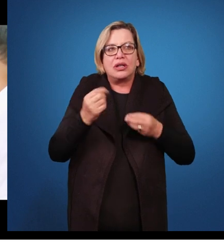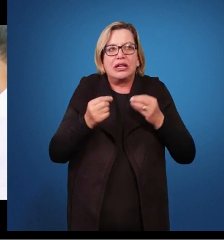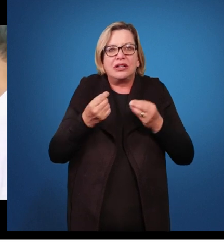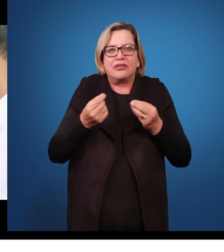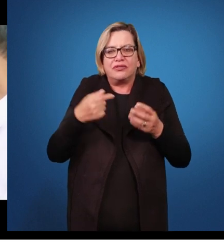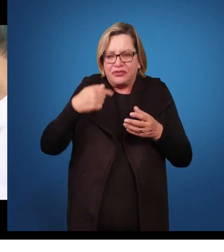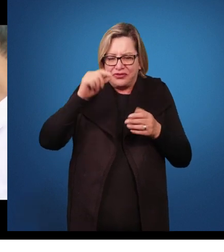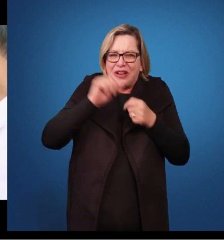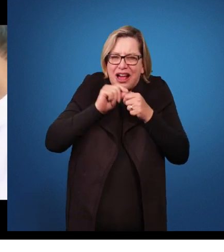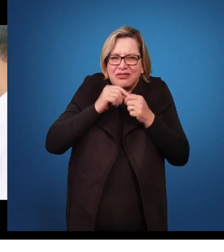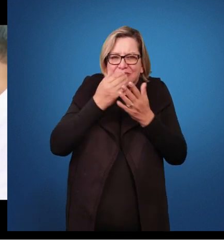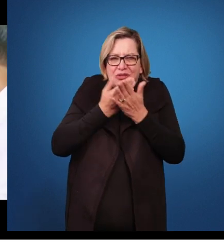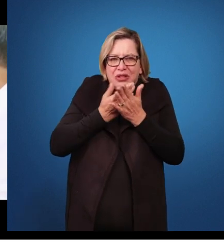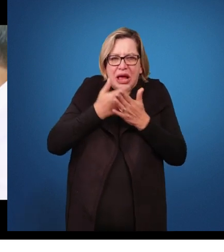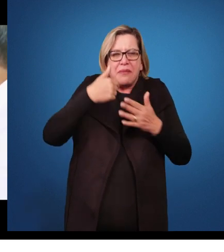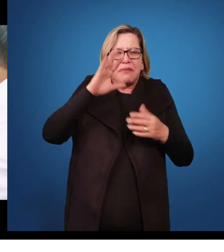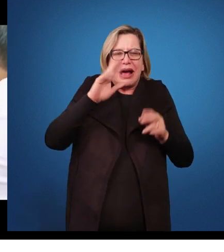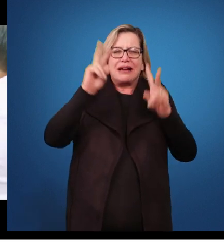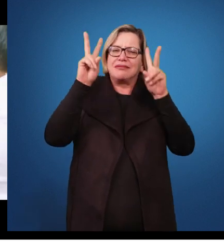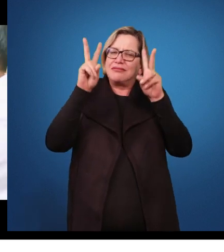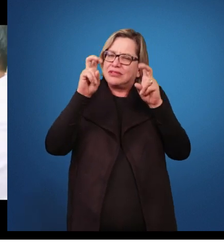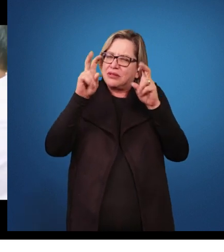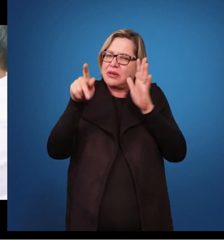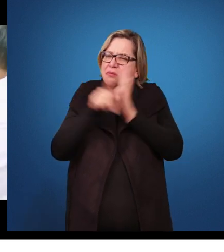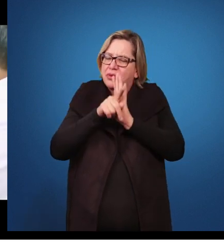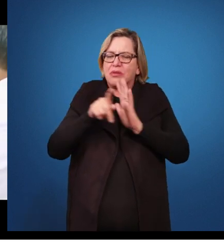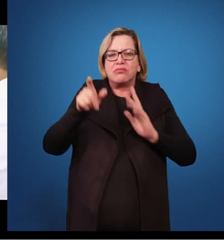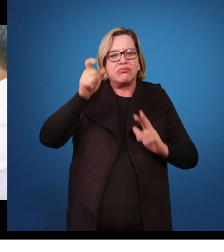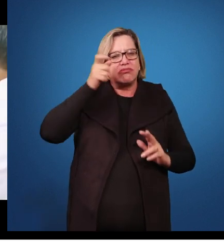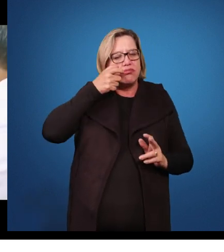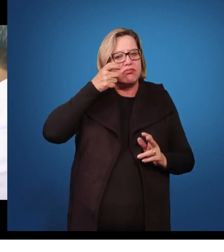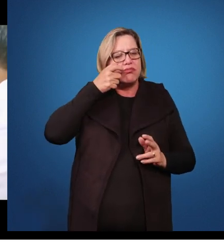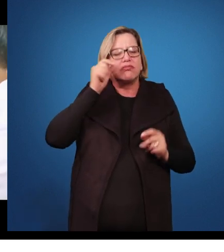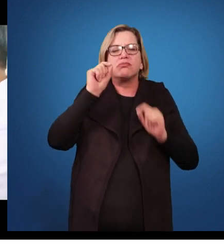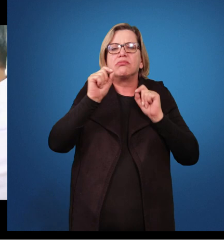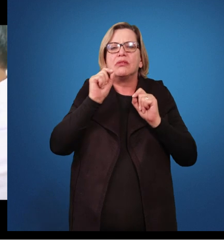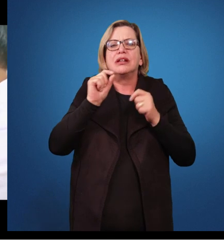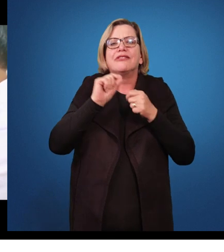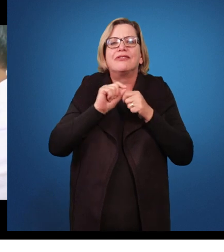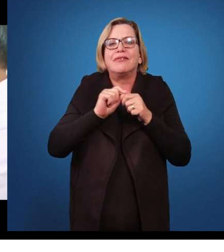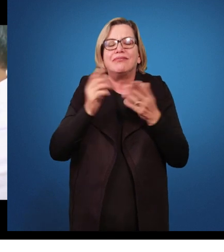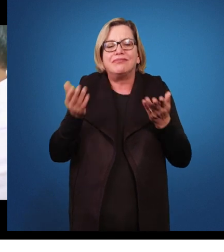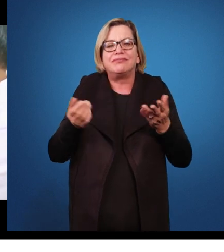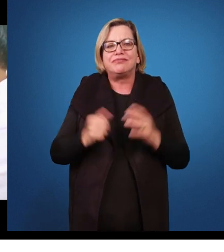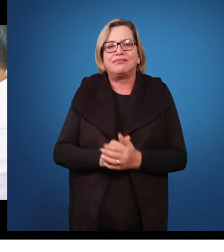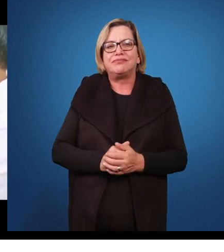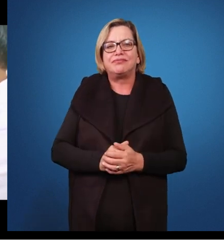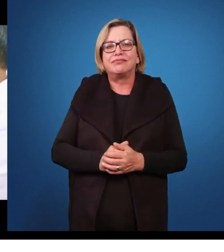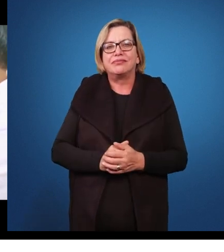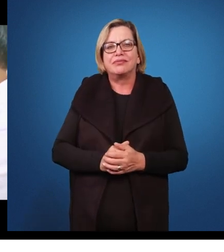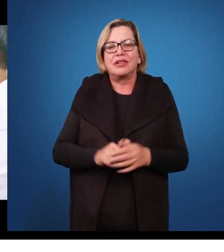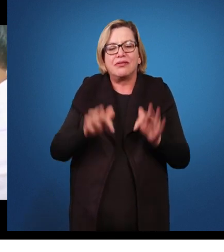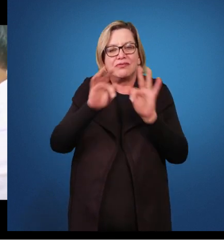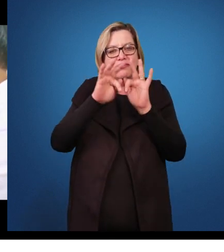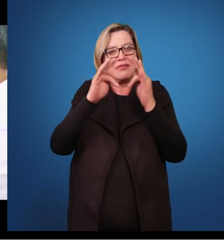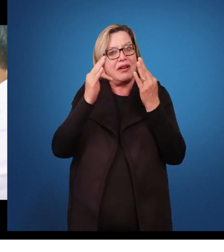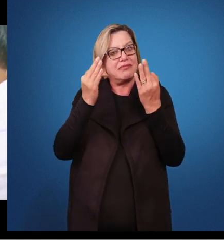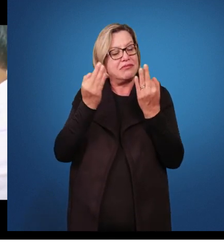aula do tema que ele tem interesse. O que eu faço agora? Então, as famílias hoje em dia, elas estão